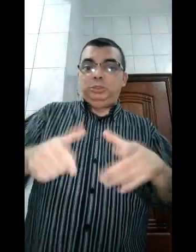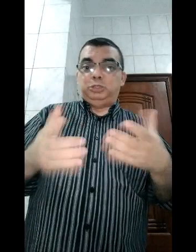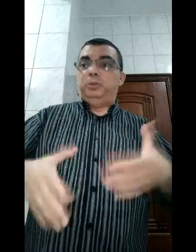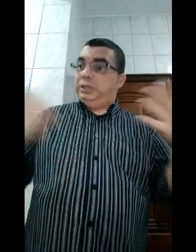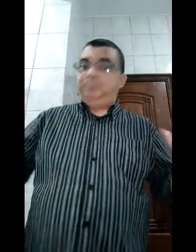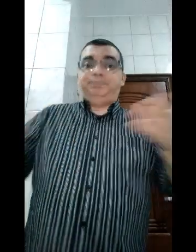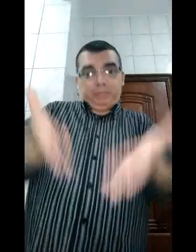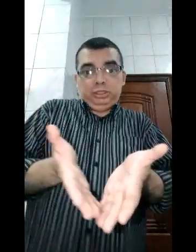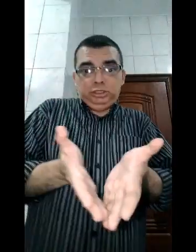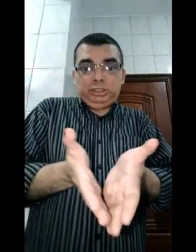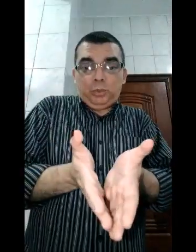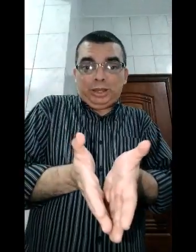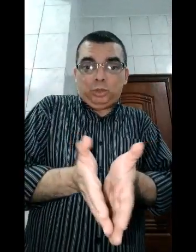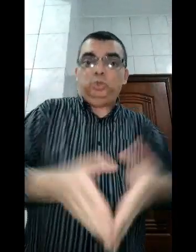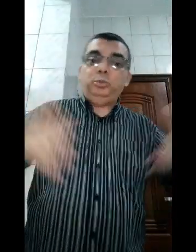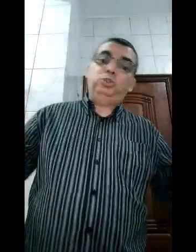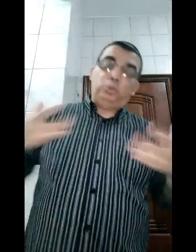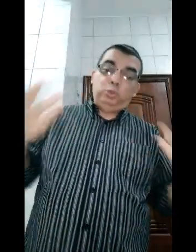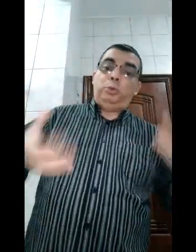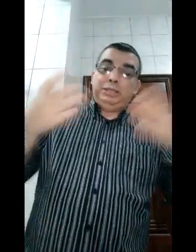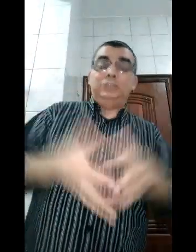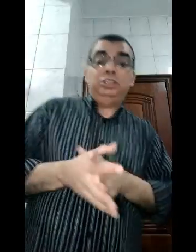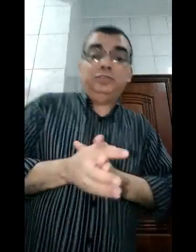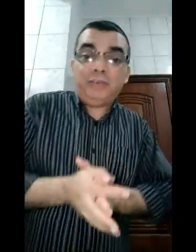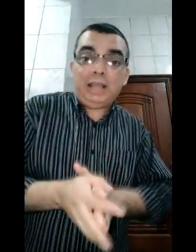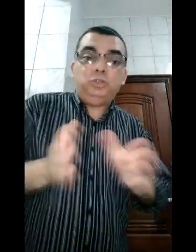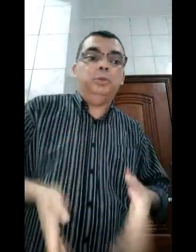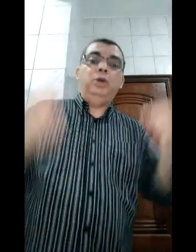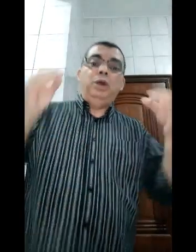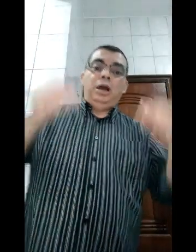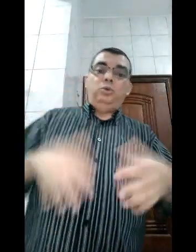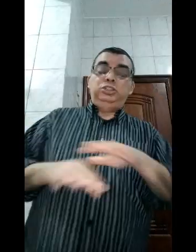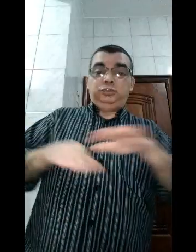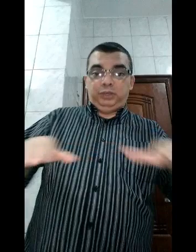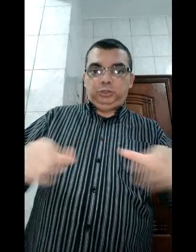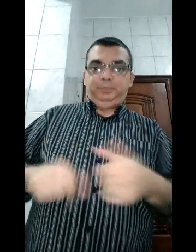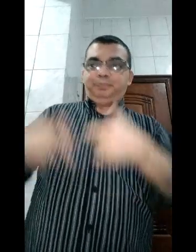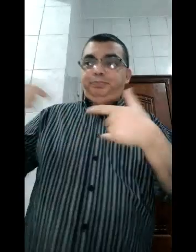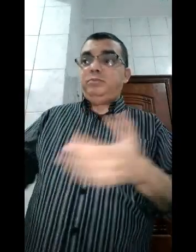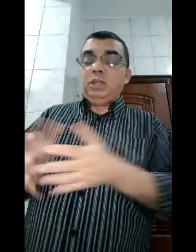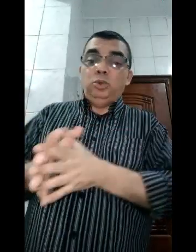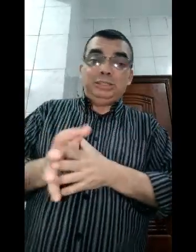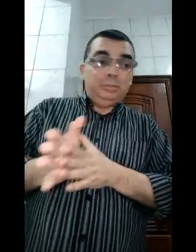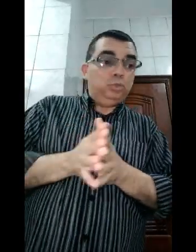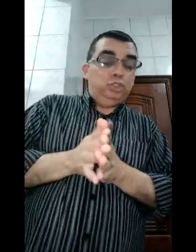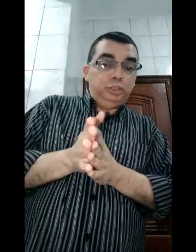sobre isso, porque é um canal do YouTube onde todo mundo comenta e a gente vai falar sobre o desfecho do casamento de